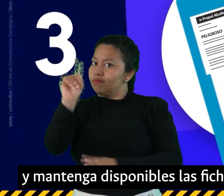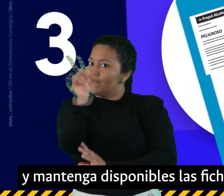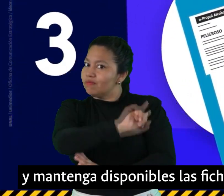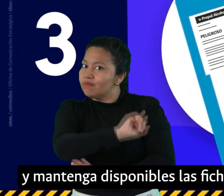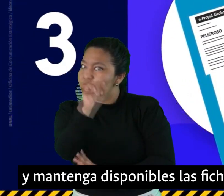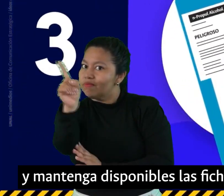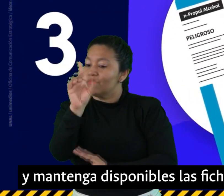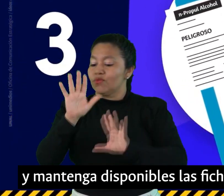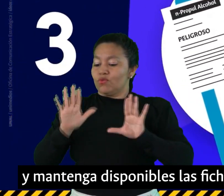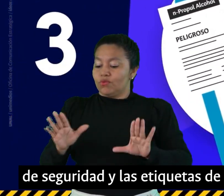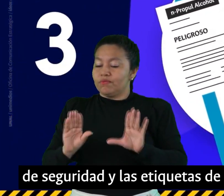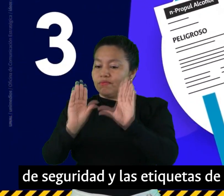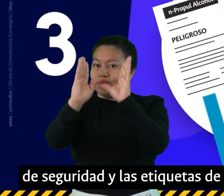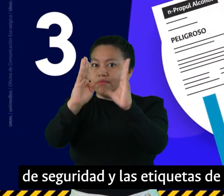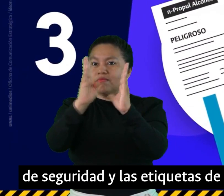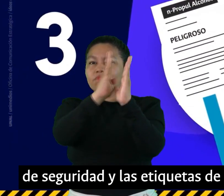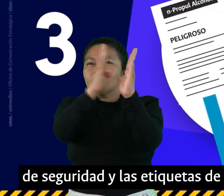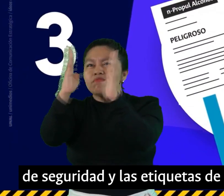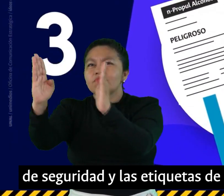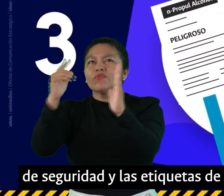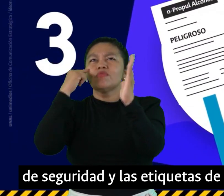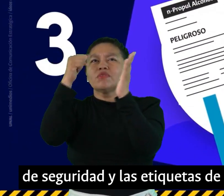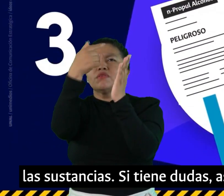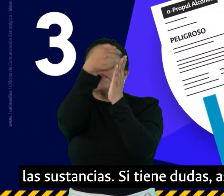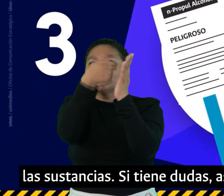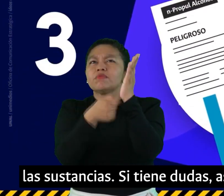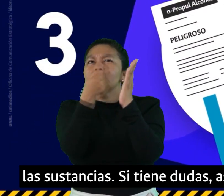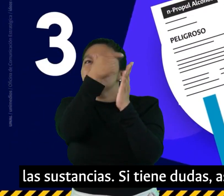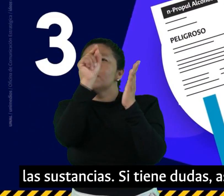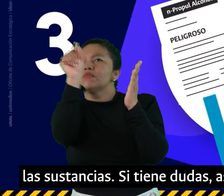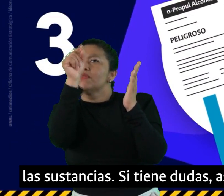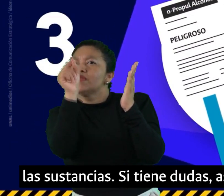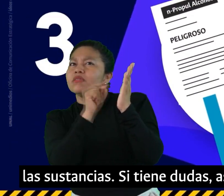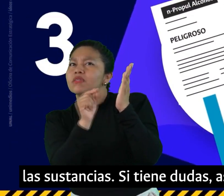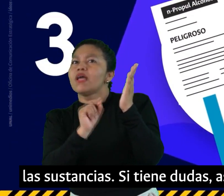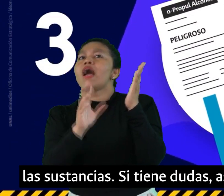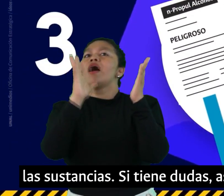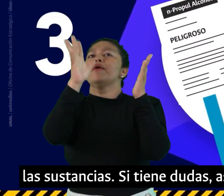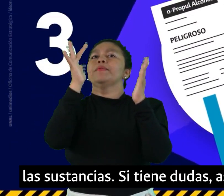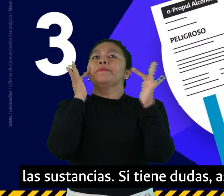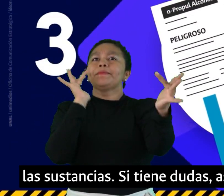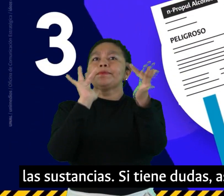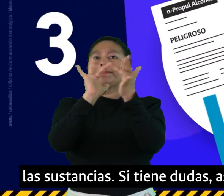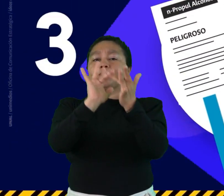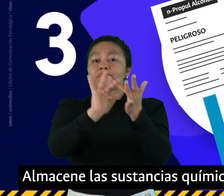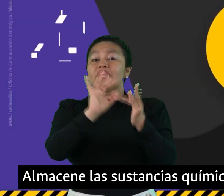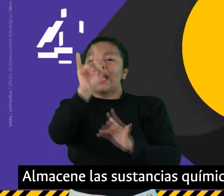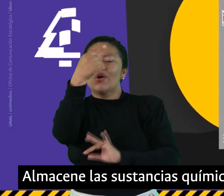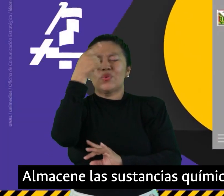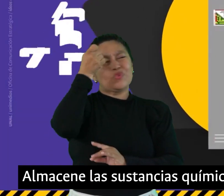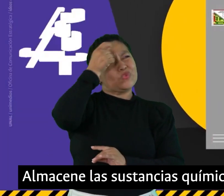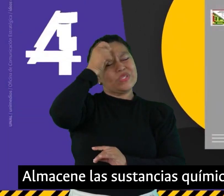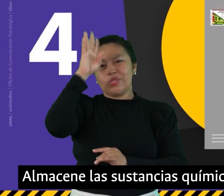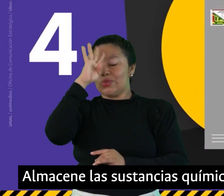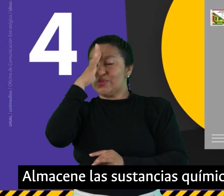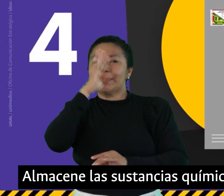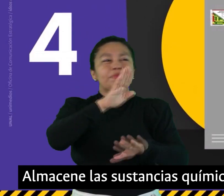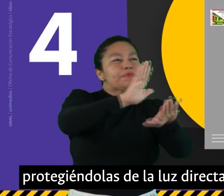disponibles las fichas de seguridad y las etiquetas de las sustancias. Si tiene dudas, asesórese. Almacene las sustancias químicas